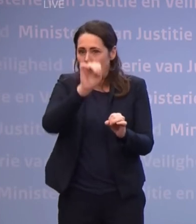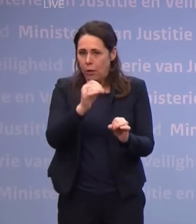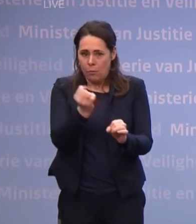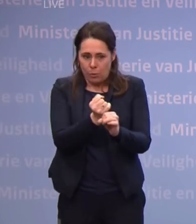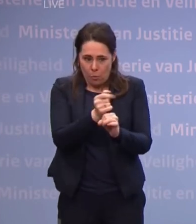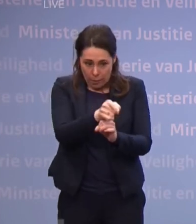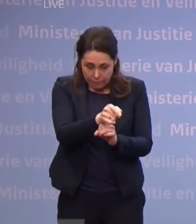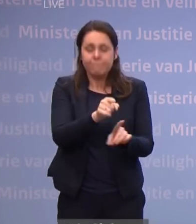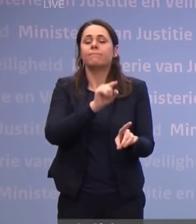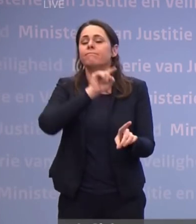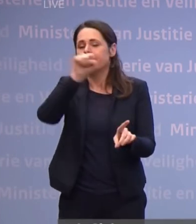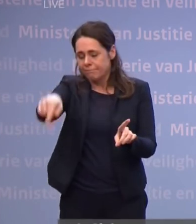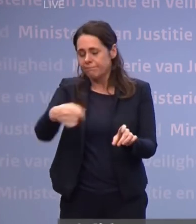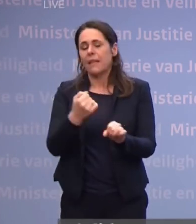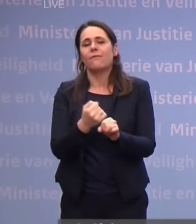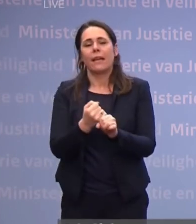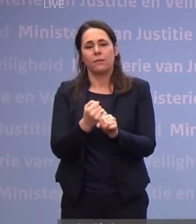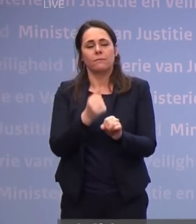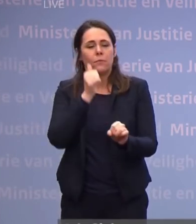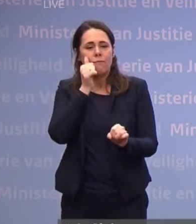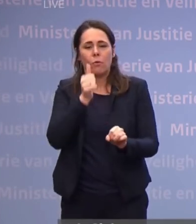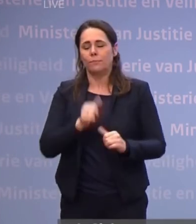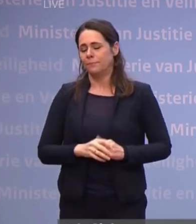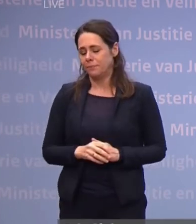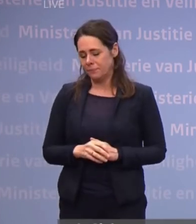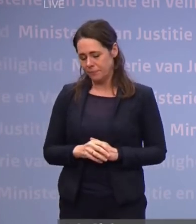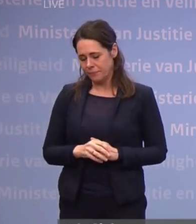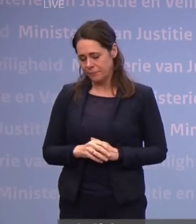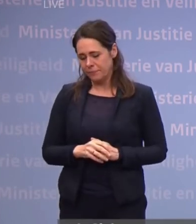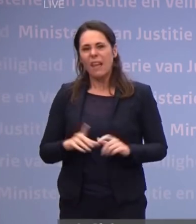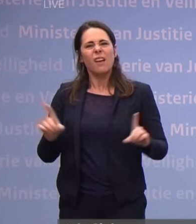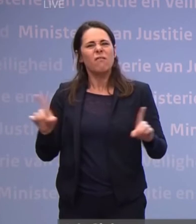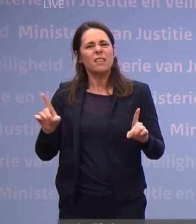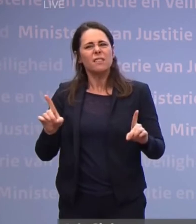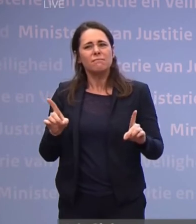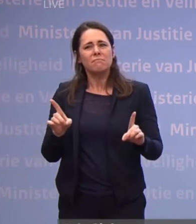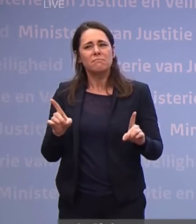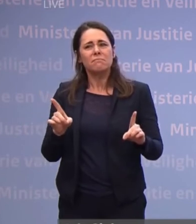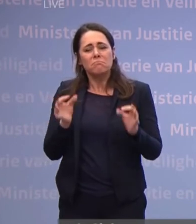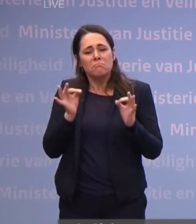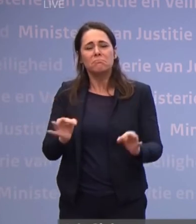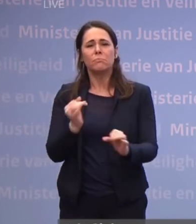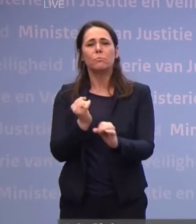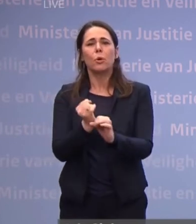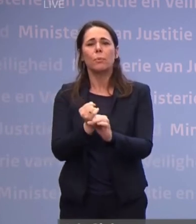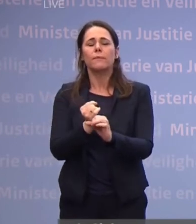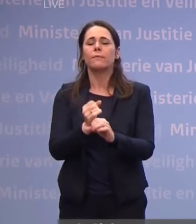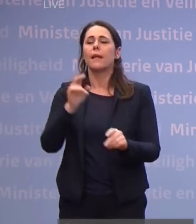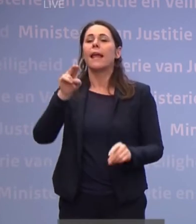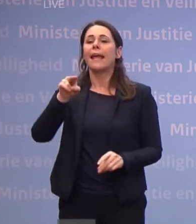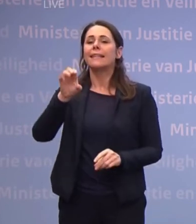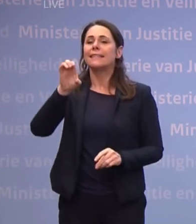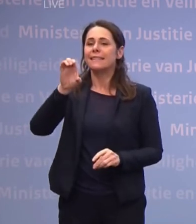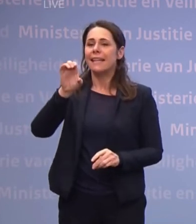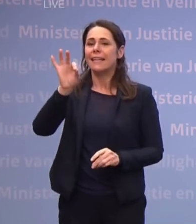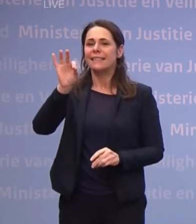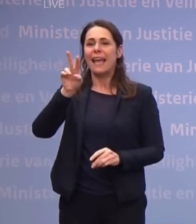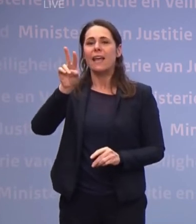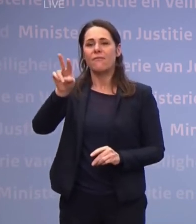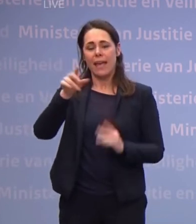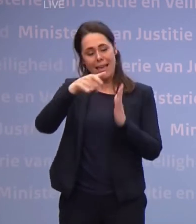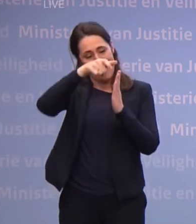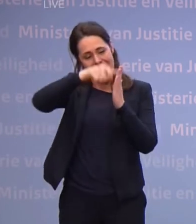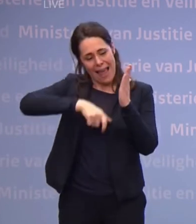waar ze anders ook altijd heen gaan. Wat zijn vitale beroepen? De NCTV heeft daarvoor een lijst